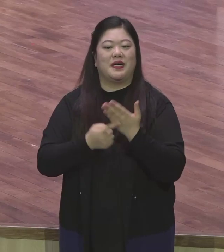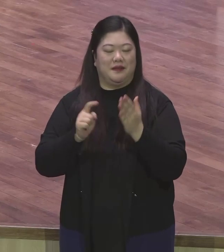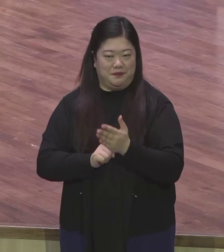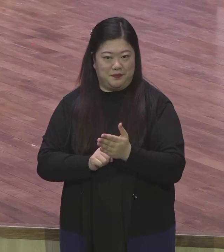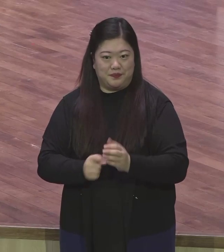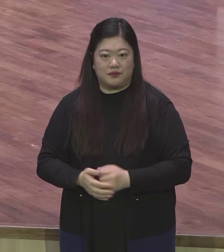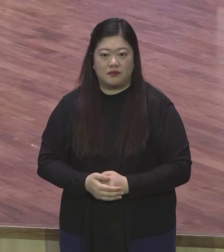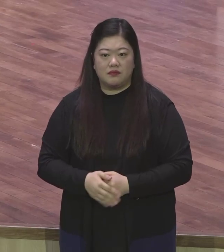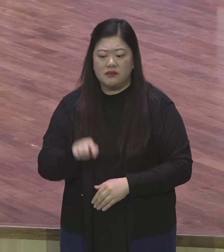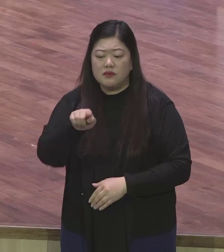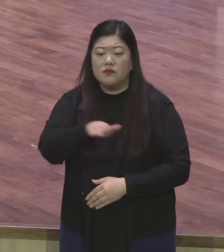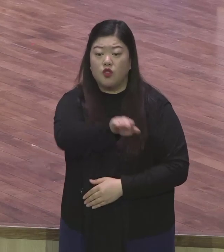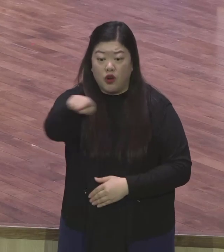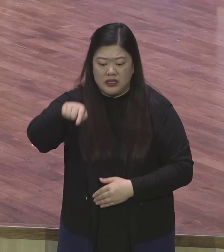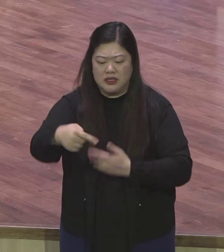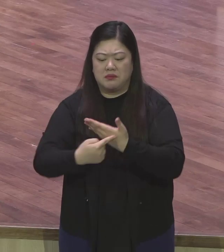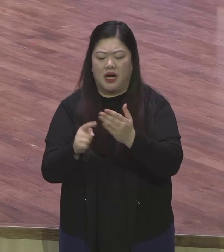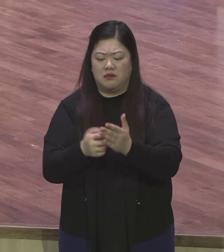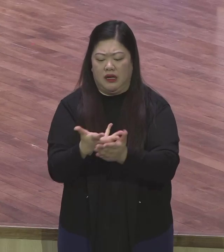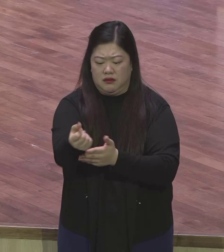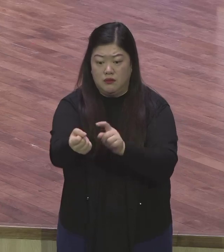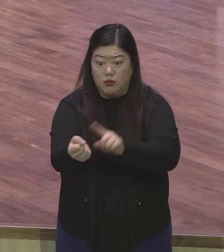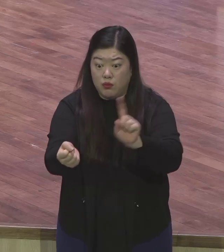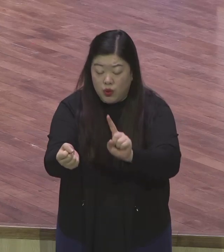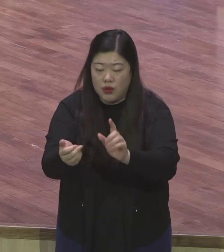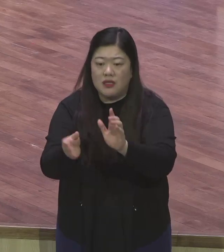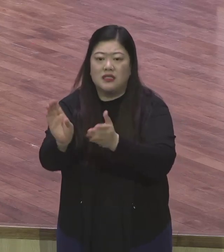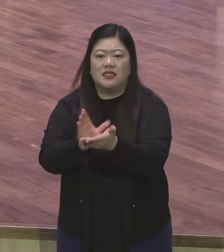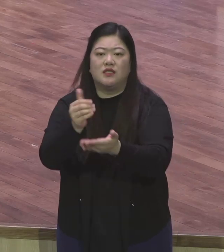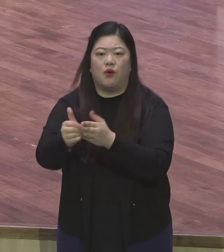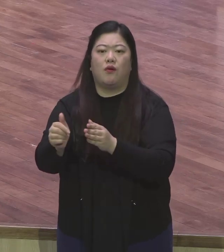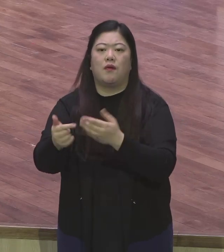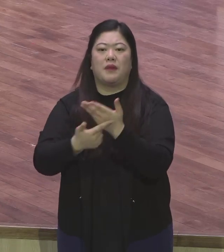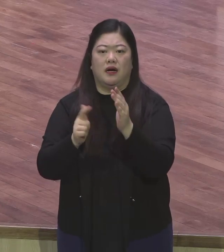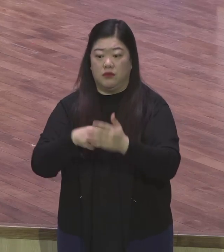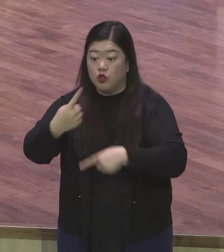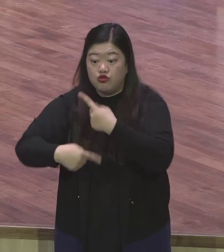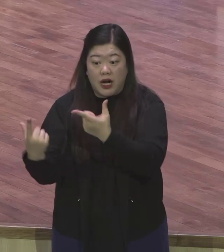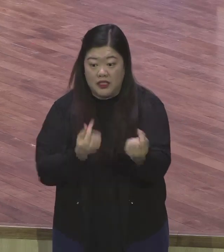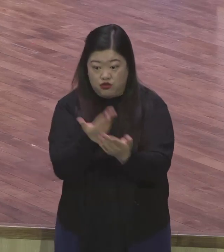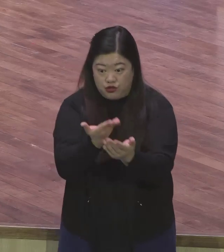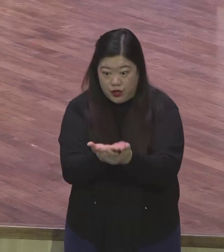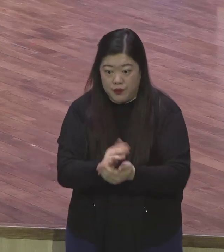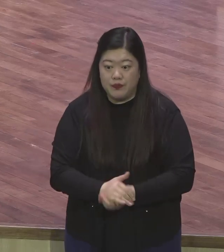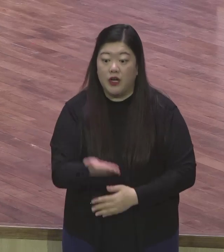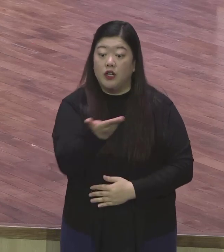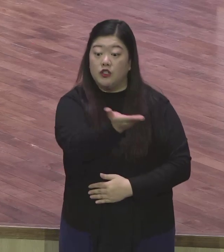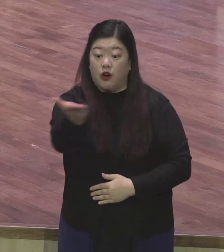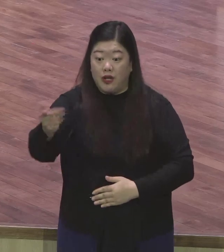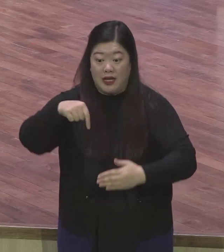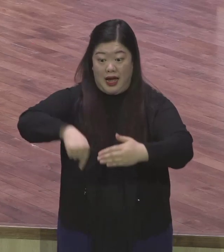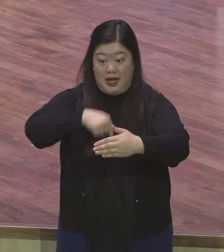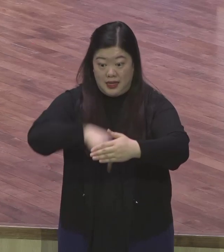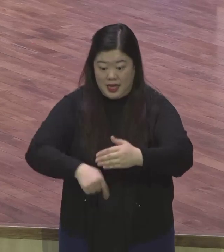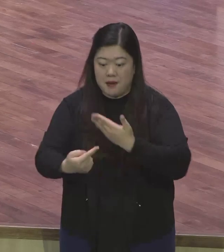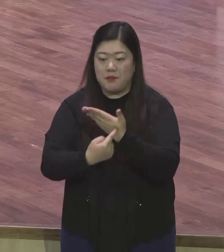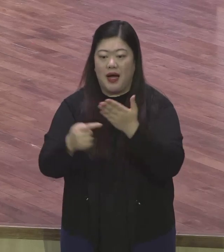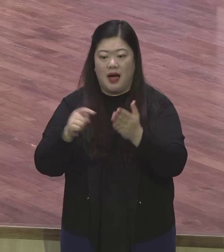마음을 품으라 곧 그리스도 예수의 마음이래 같이 시작 너희 안에 이 마음을 품으라 곧 그리스도